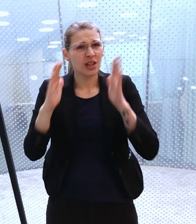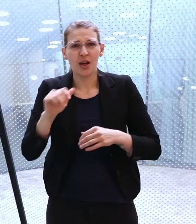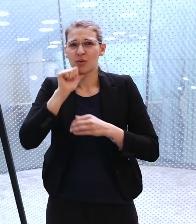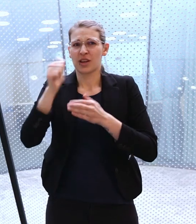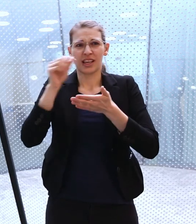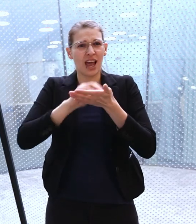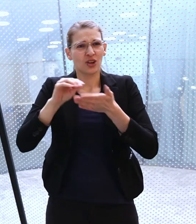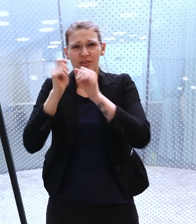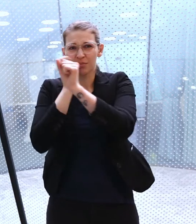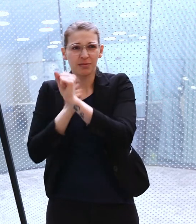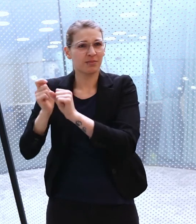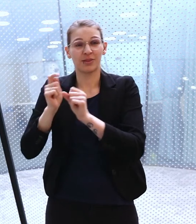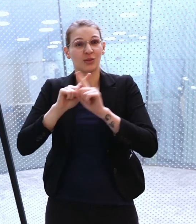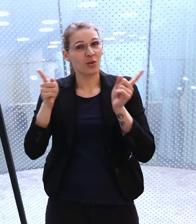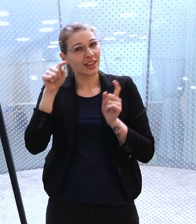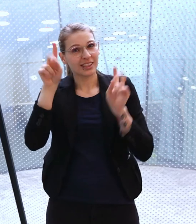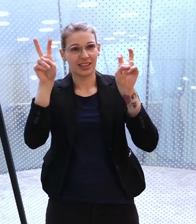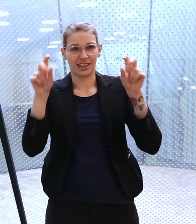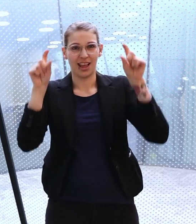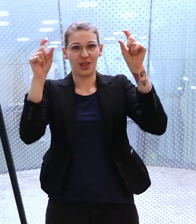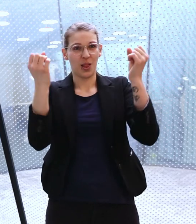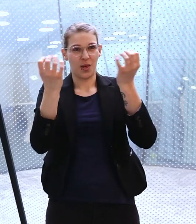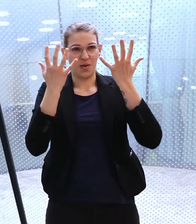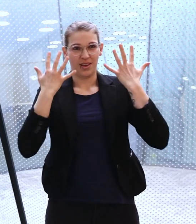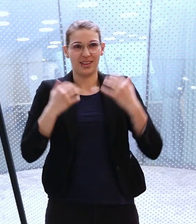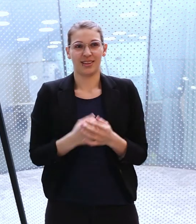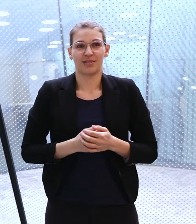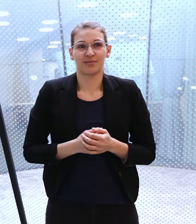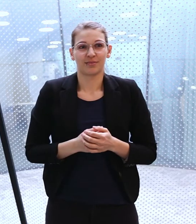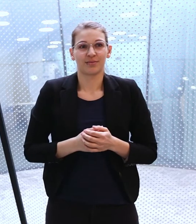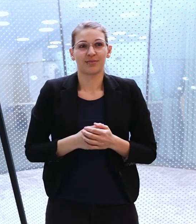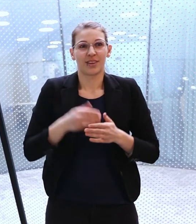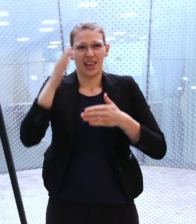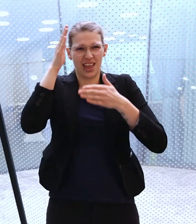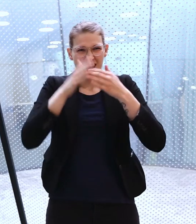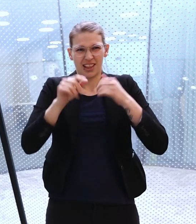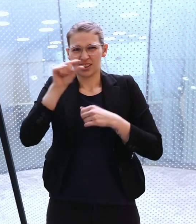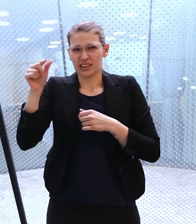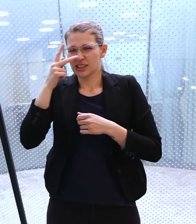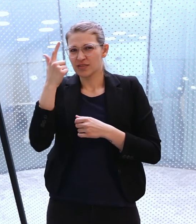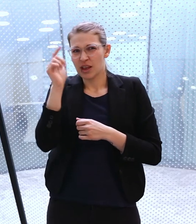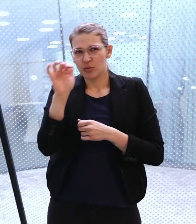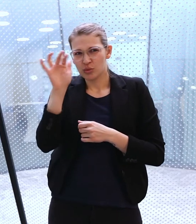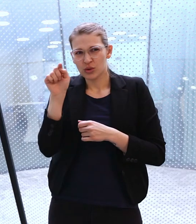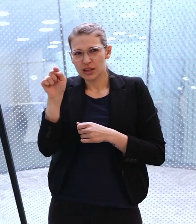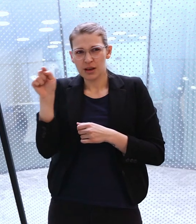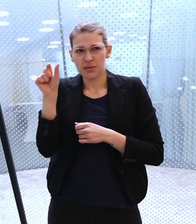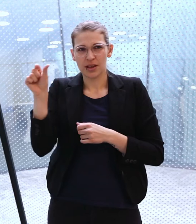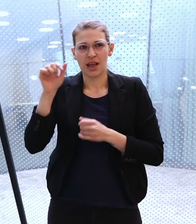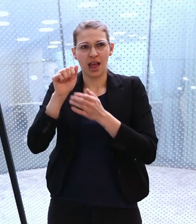sondern dieses leuchtende Zitat. Am Ende der Leuchtschrift sehen Sie zwei Buchstaben. Es sind